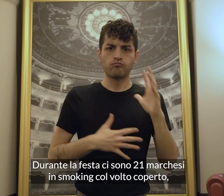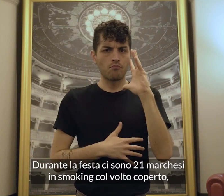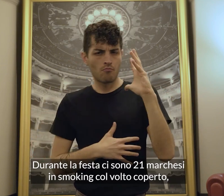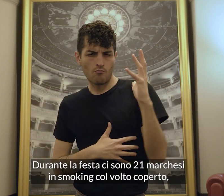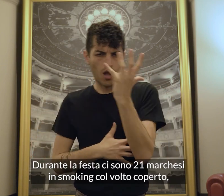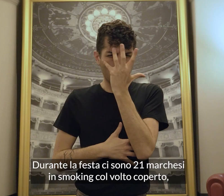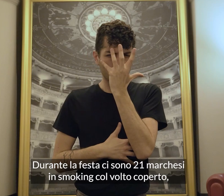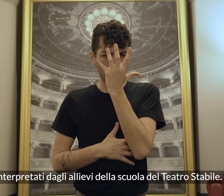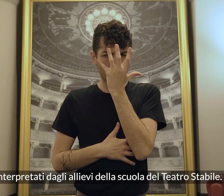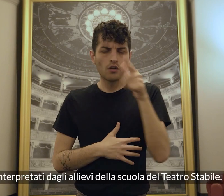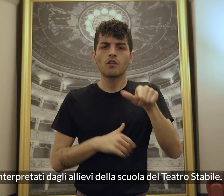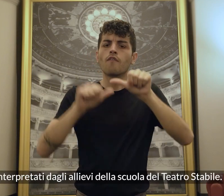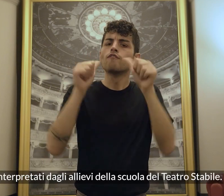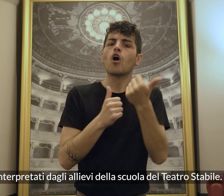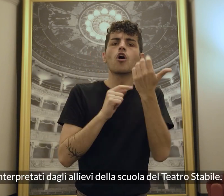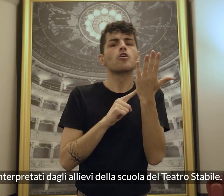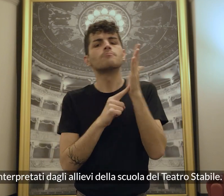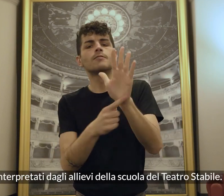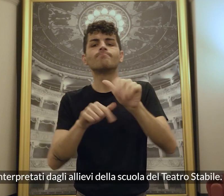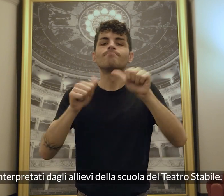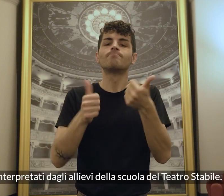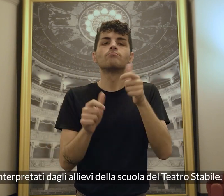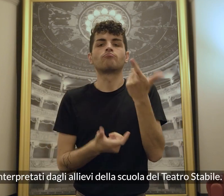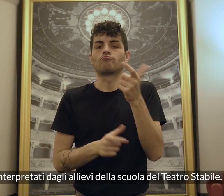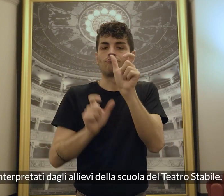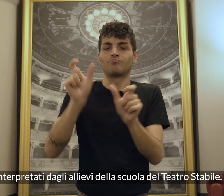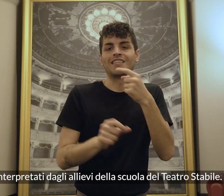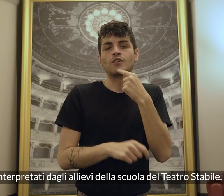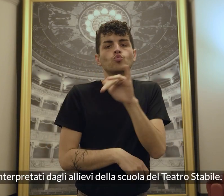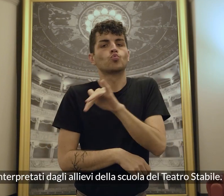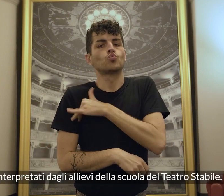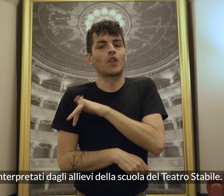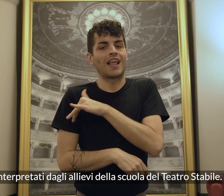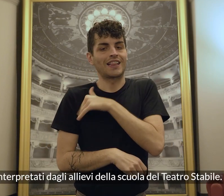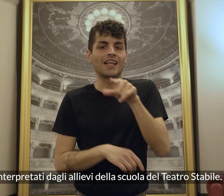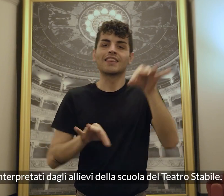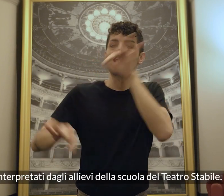volto coperto, interpretati dagli allievi della scuola del teatro stabile.